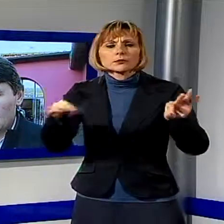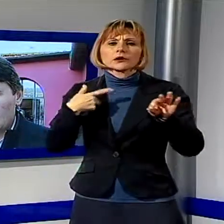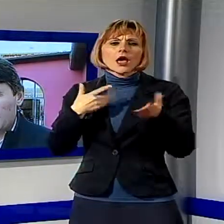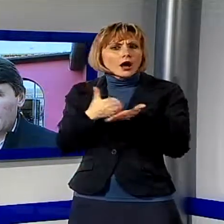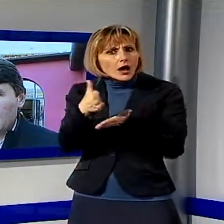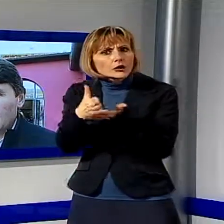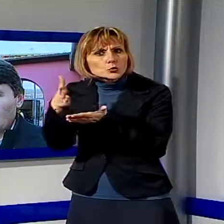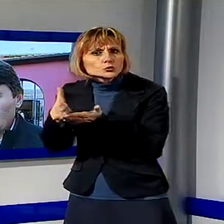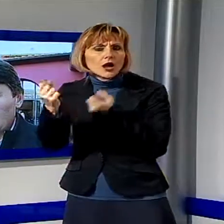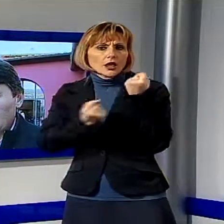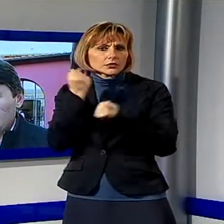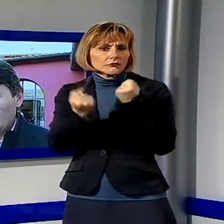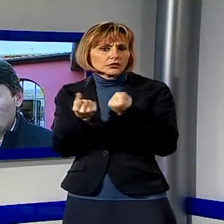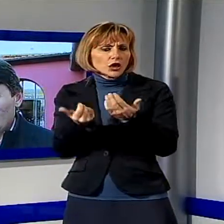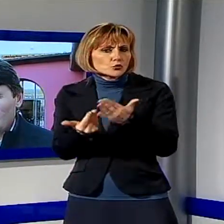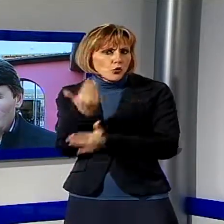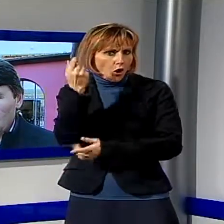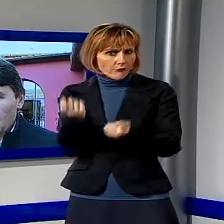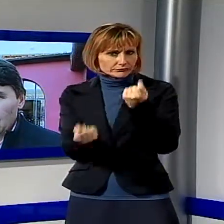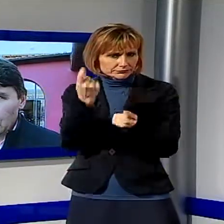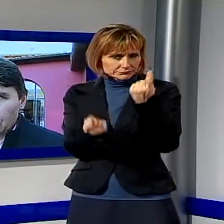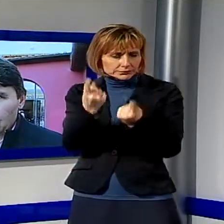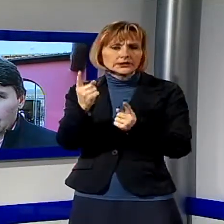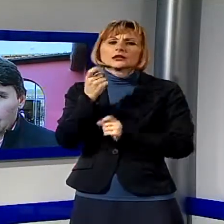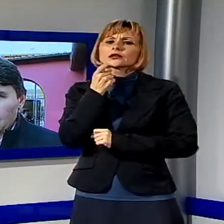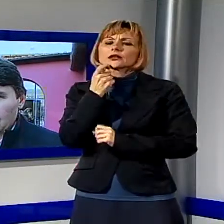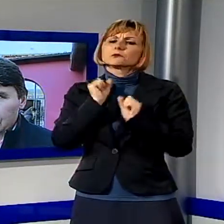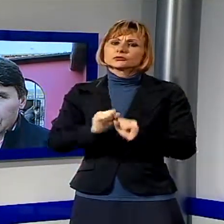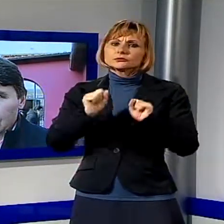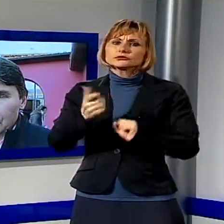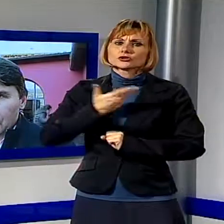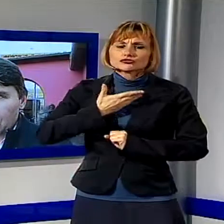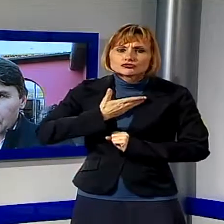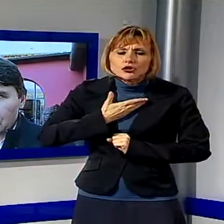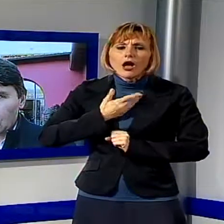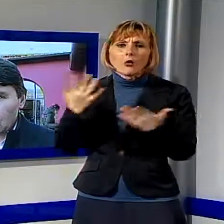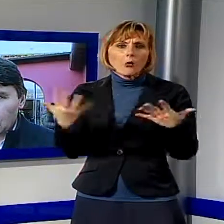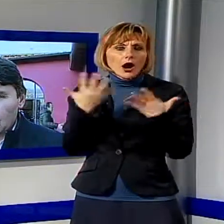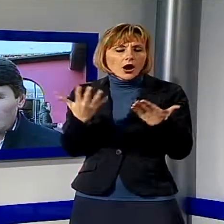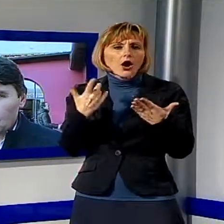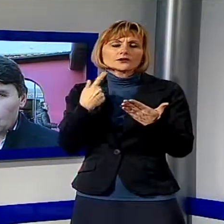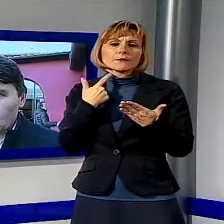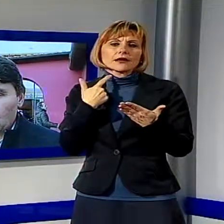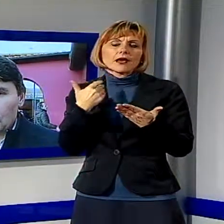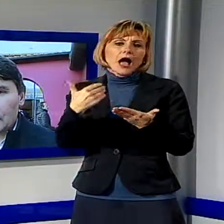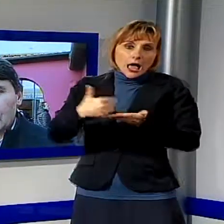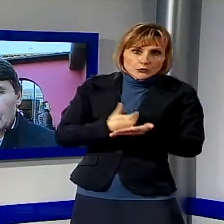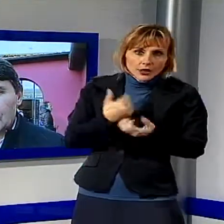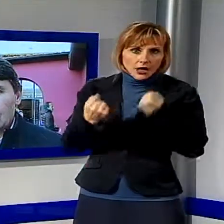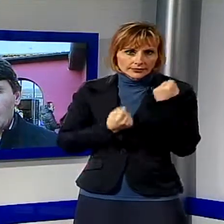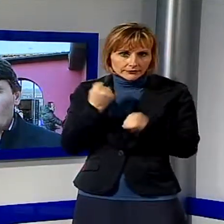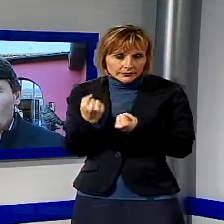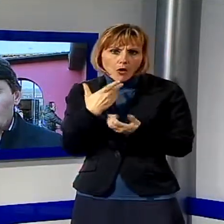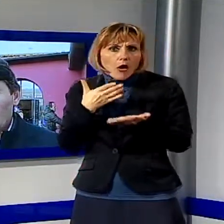senz'altro, anzi siamo di quelli che se ci sono possibilità di fare qualche cosa che sia a margine della nostra attività che comunque possa